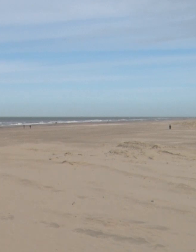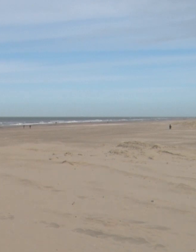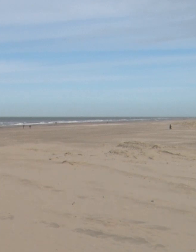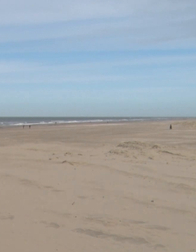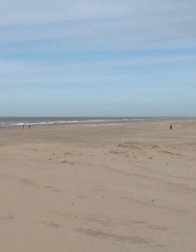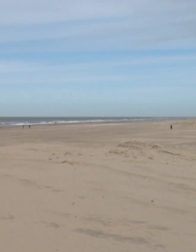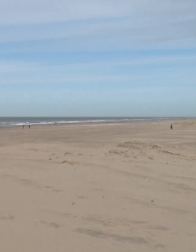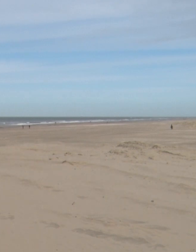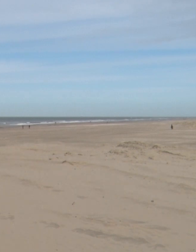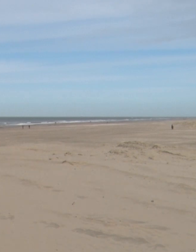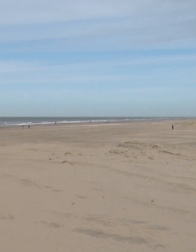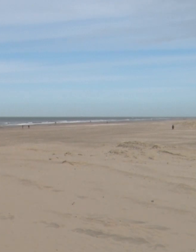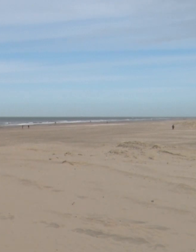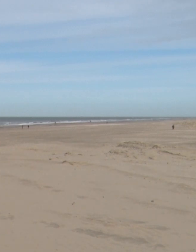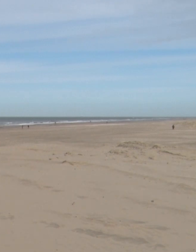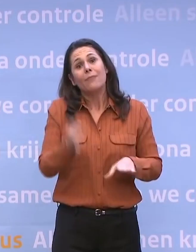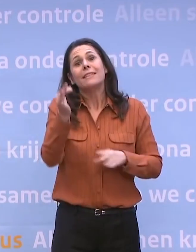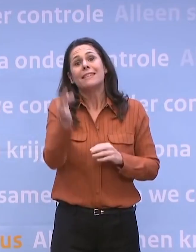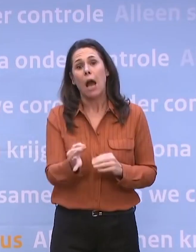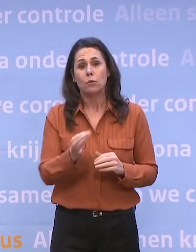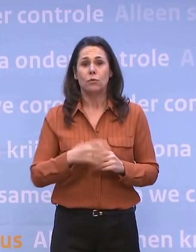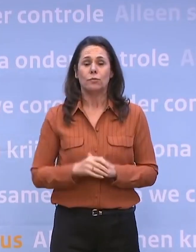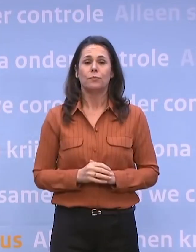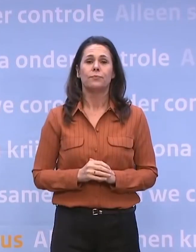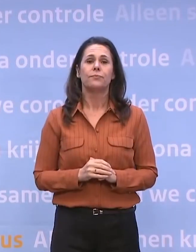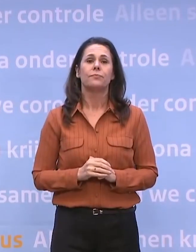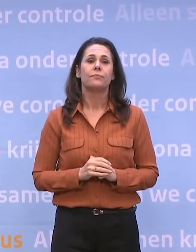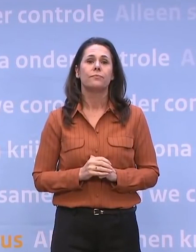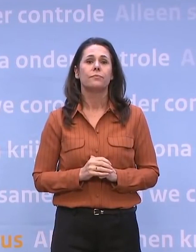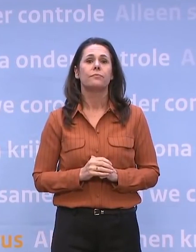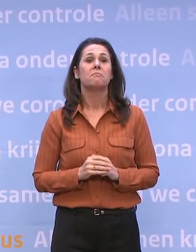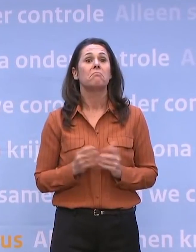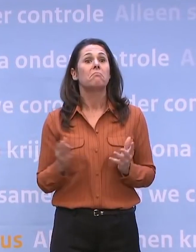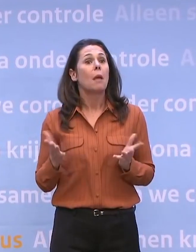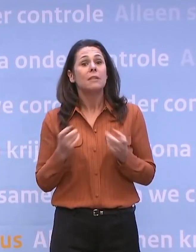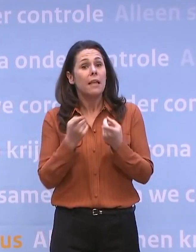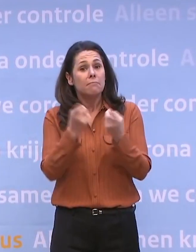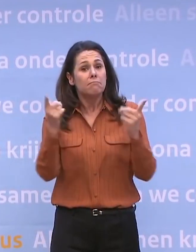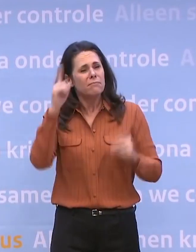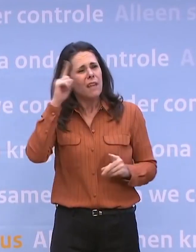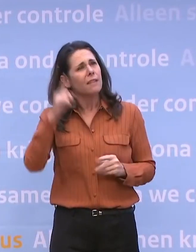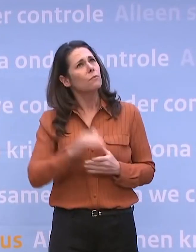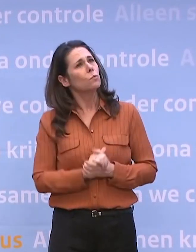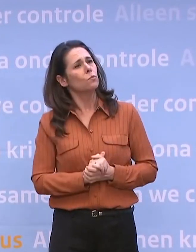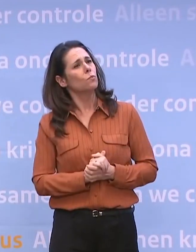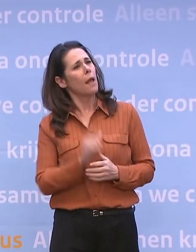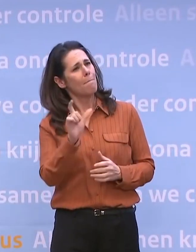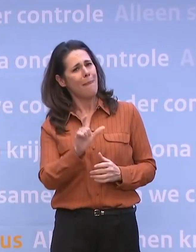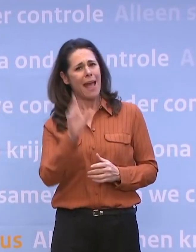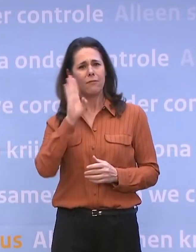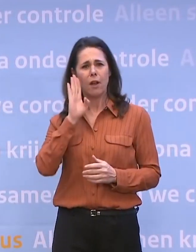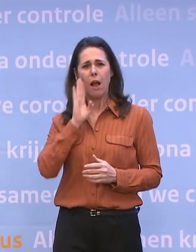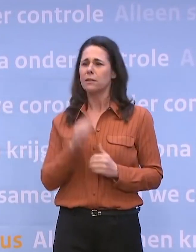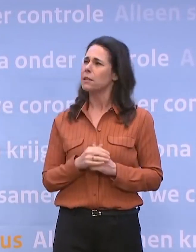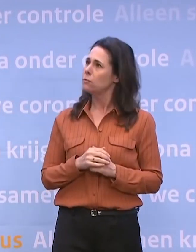mogelijk thuis te werken blijft van kracht. En nu zou je kunnen denken, de meivakantie die valt gek genoeg